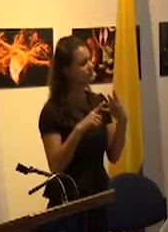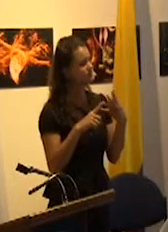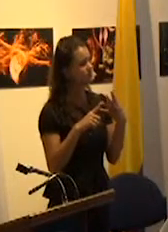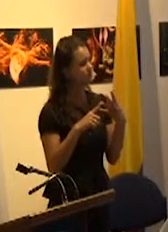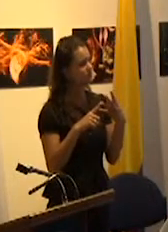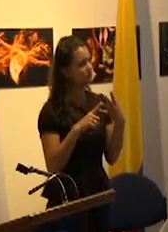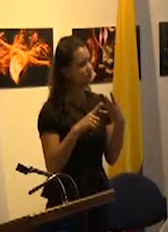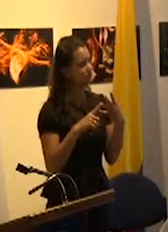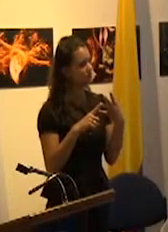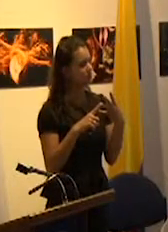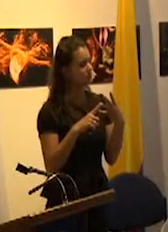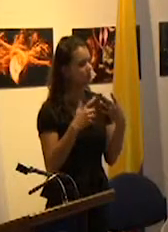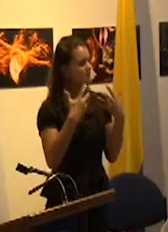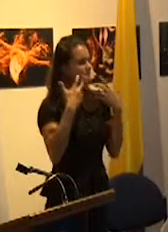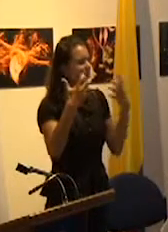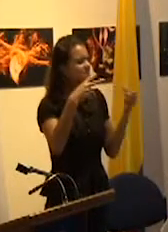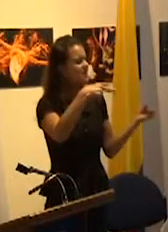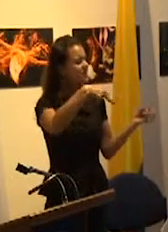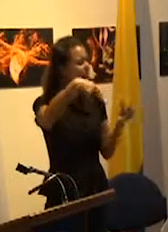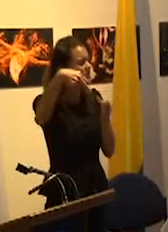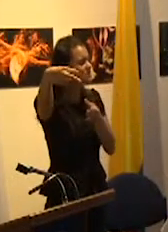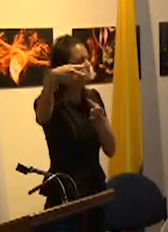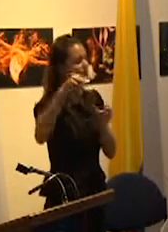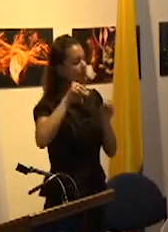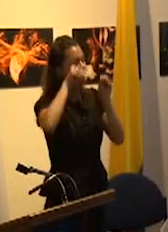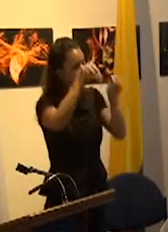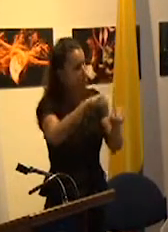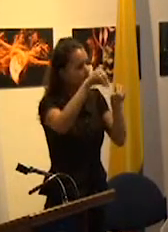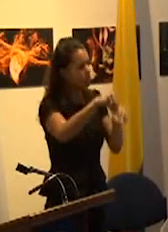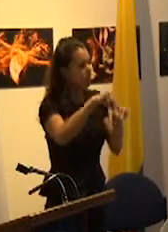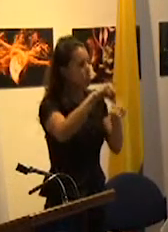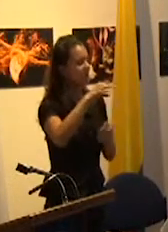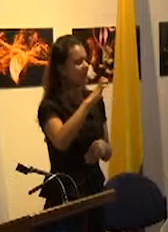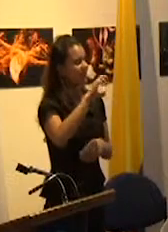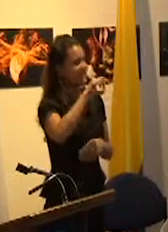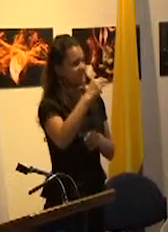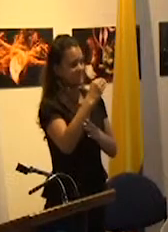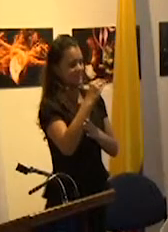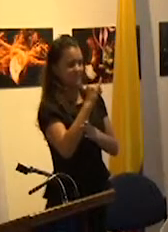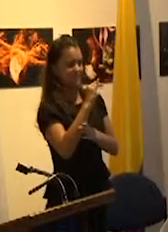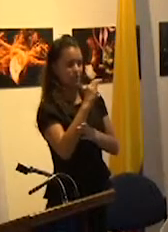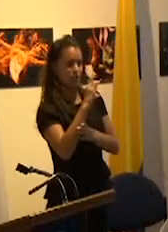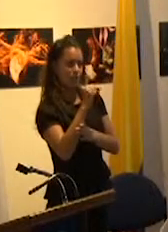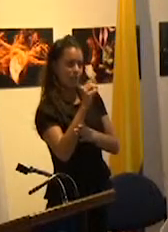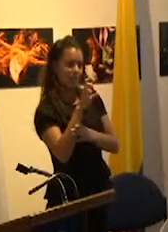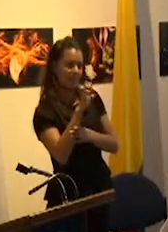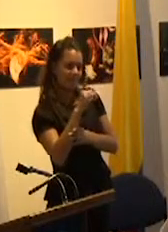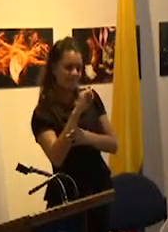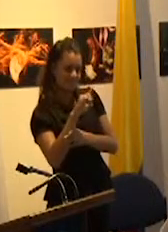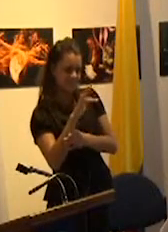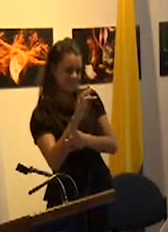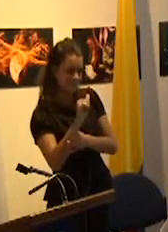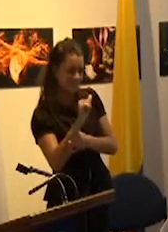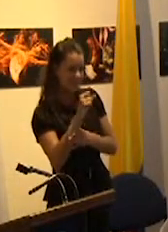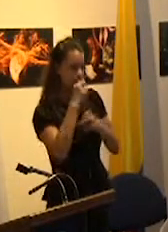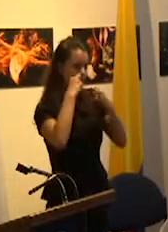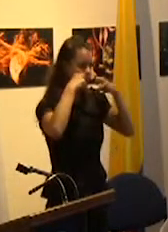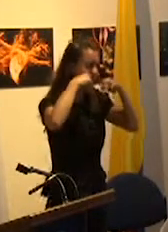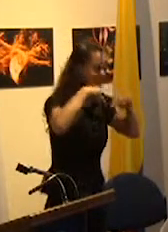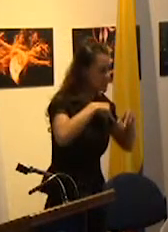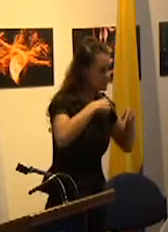la educación enciclopedista y humanista que contribuía al divorcio entre educación y mercado de trabajo